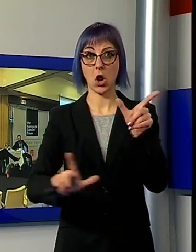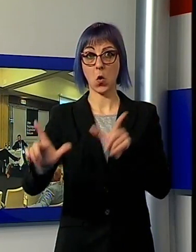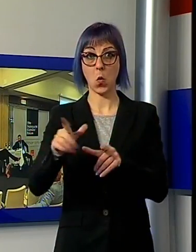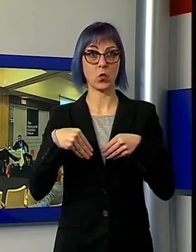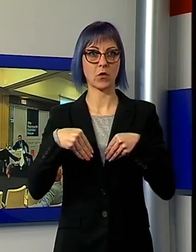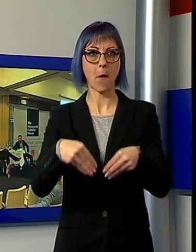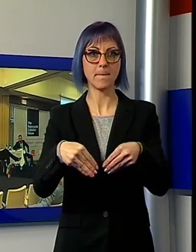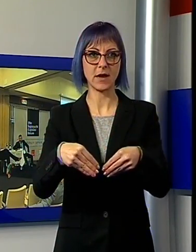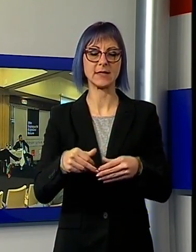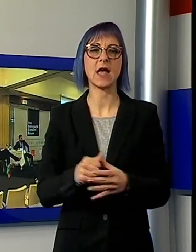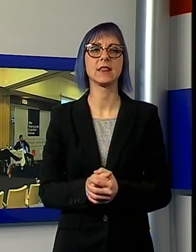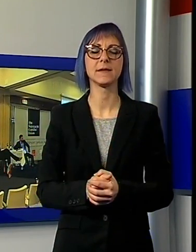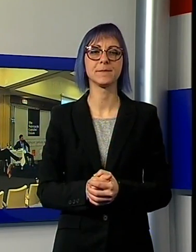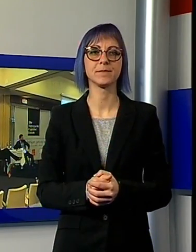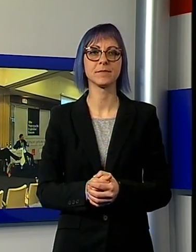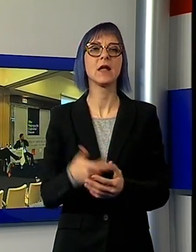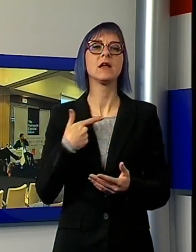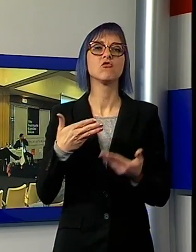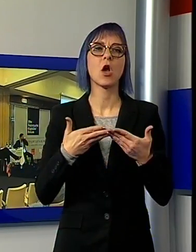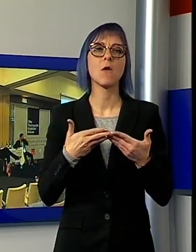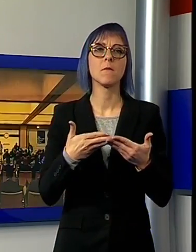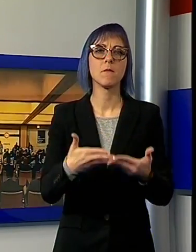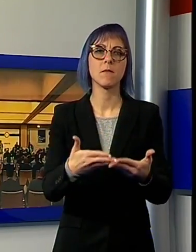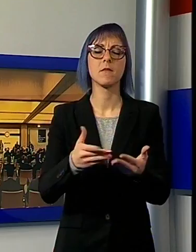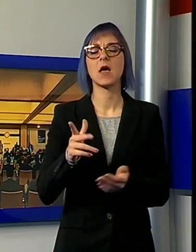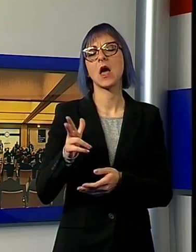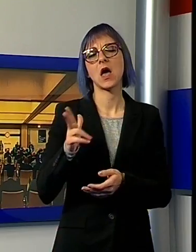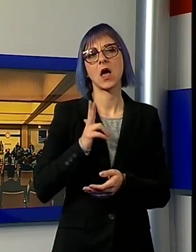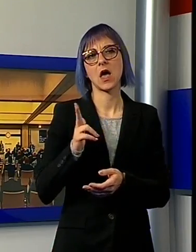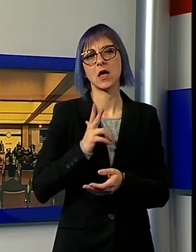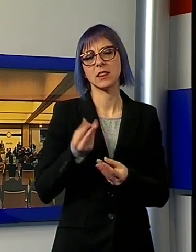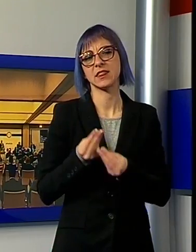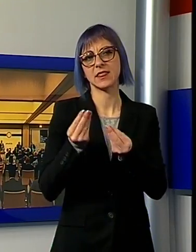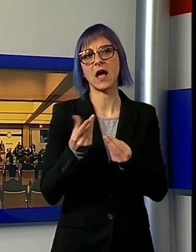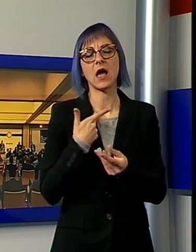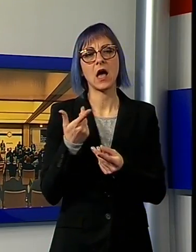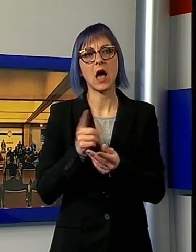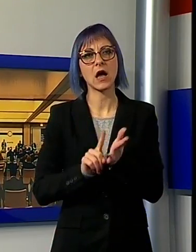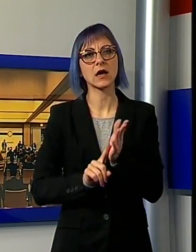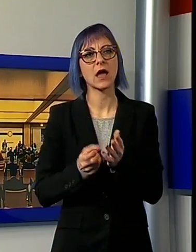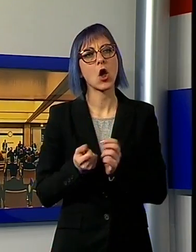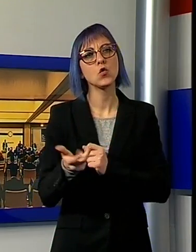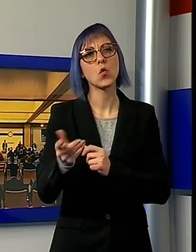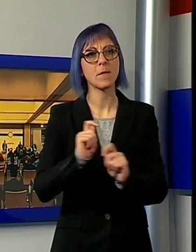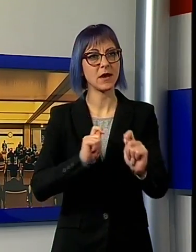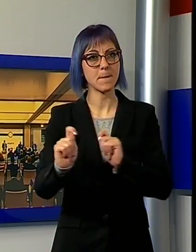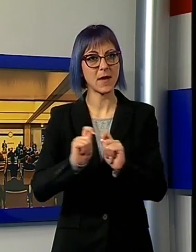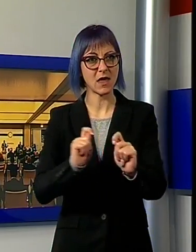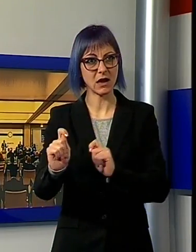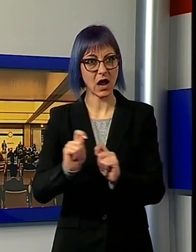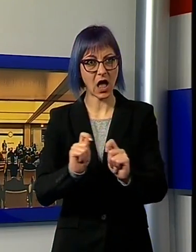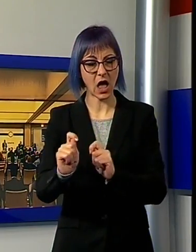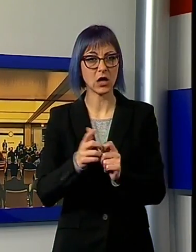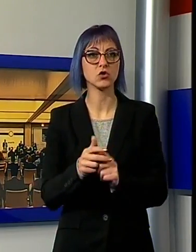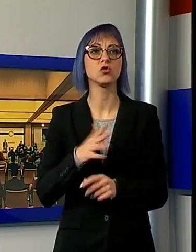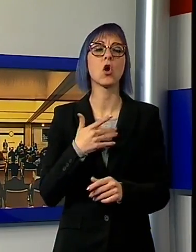soprattutto a Viareggio. Dal Super Yacht Captains Forum sono emersi i numeri del mercato globale, un order book totale di yacht sopra i 30